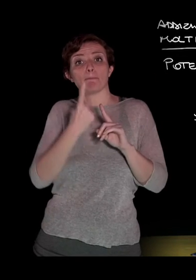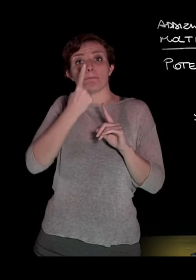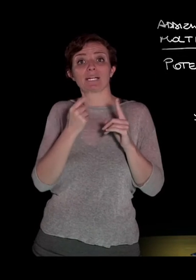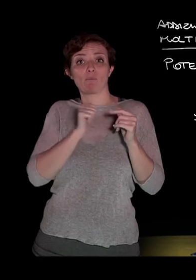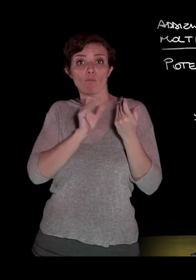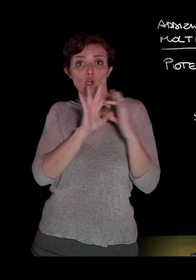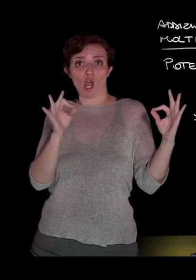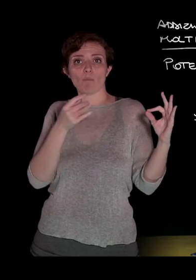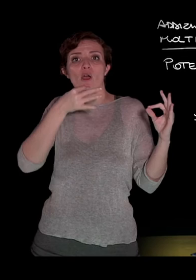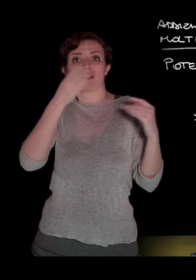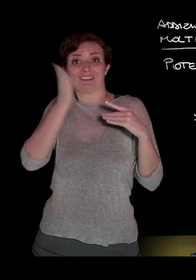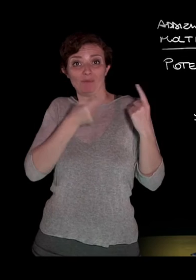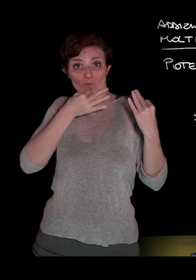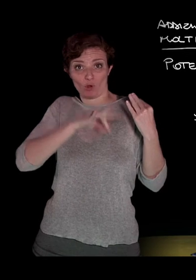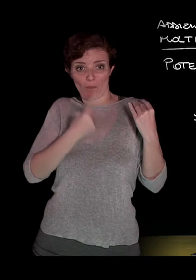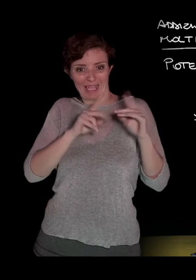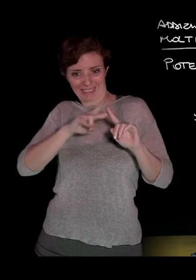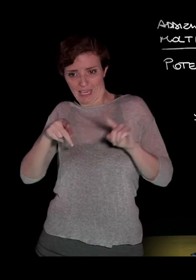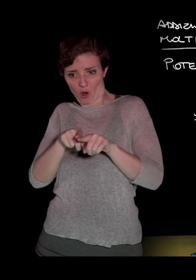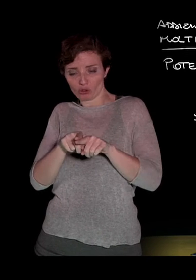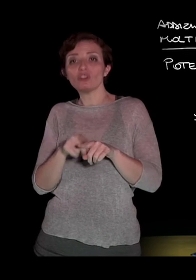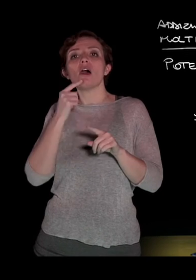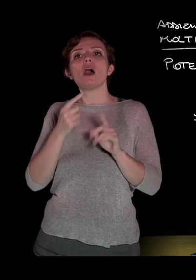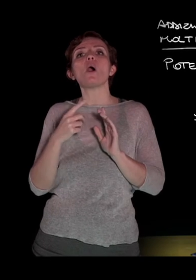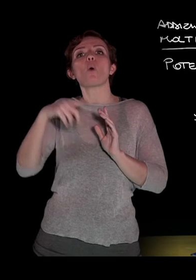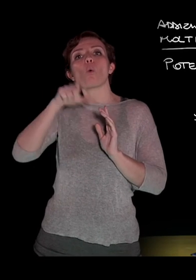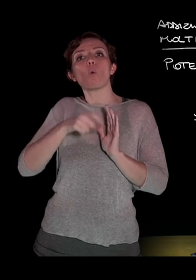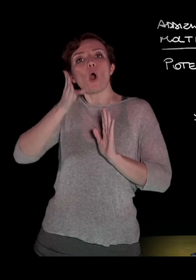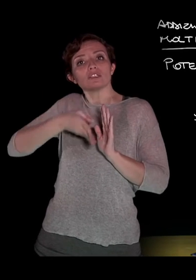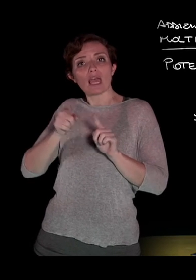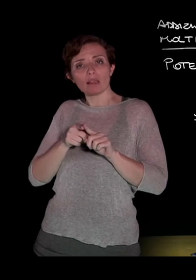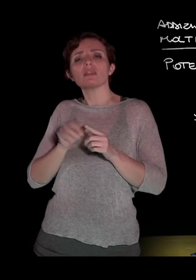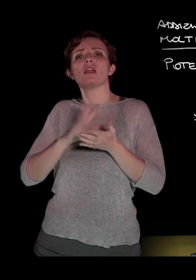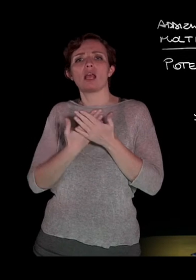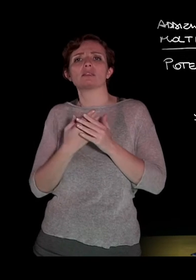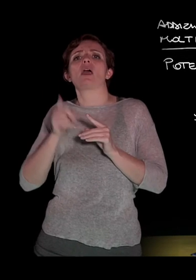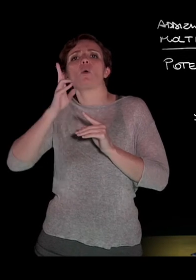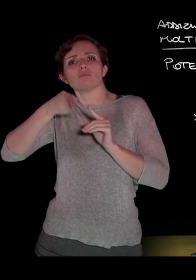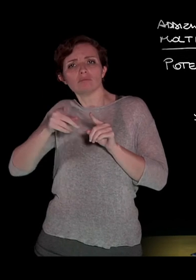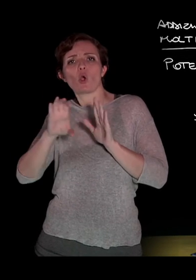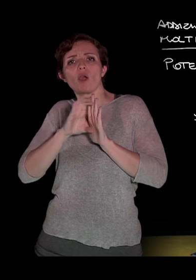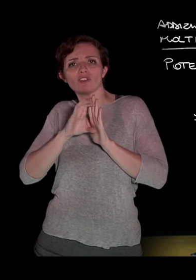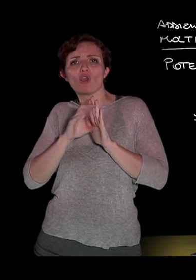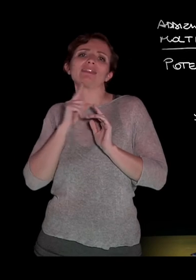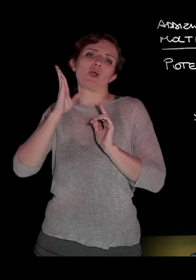il loro quoziente è un monomio che ha come coefficiente il quoziente dei coefficienti e come parte letterale, evidentemente, il quoziente delle parti